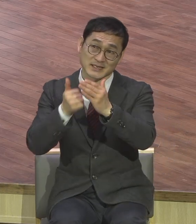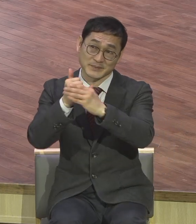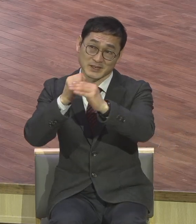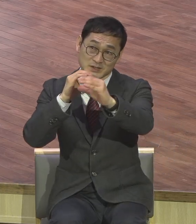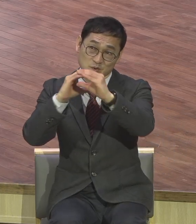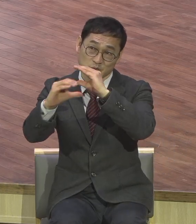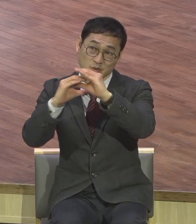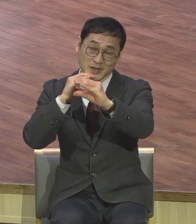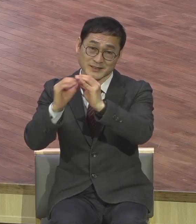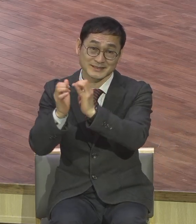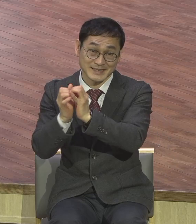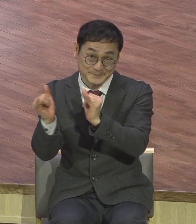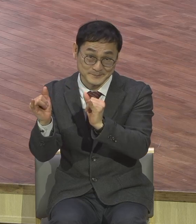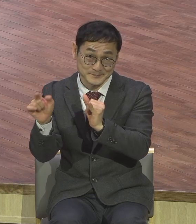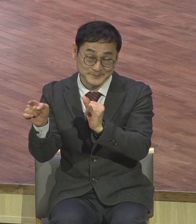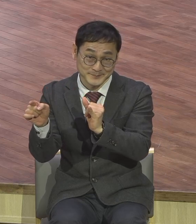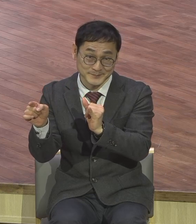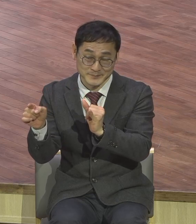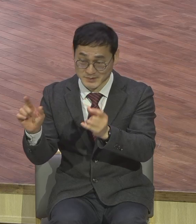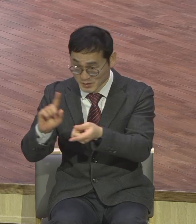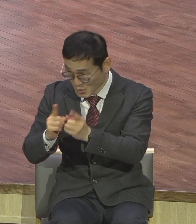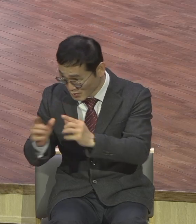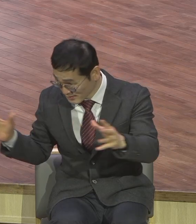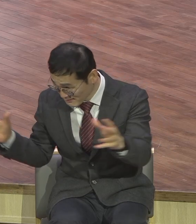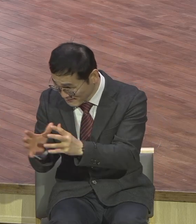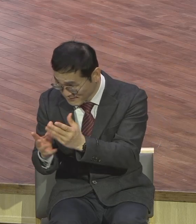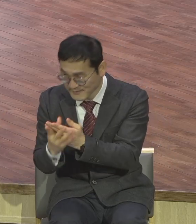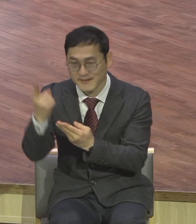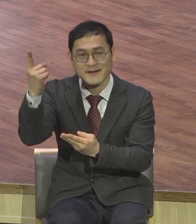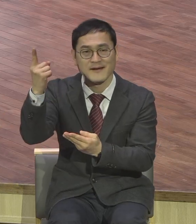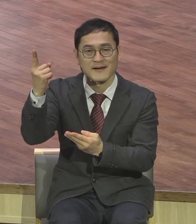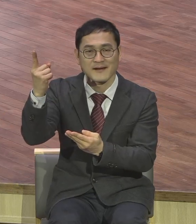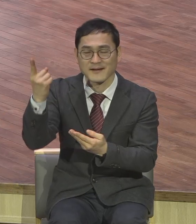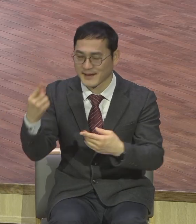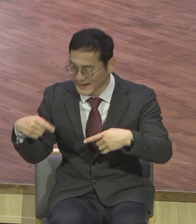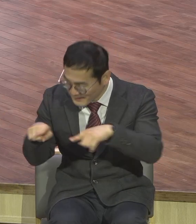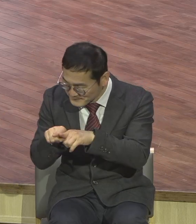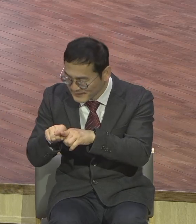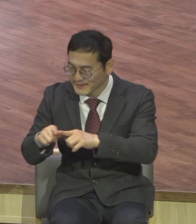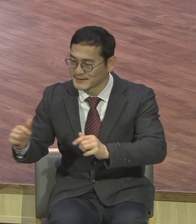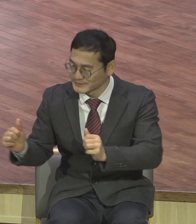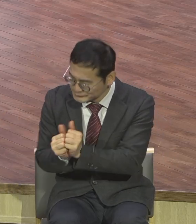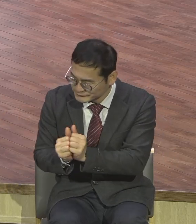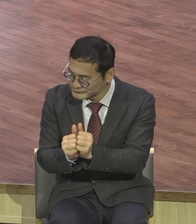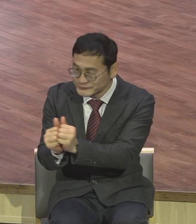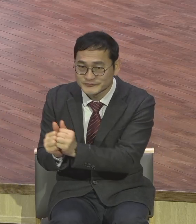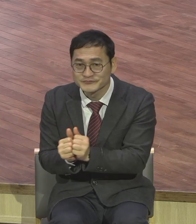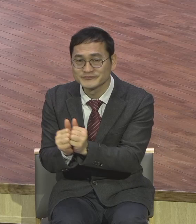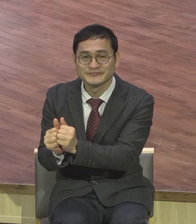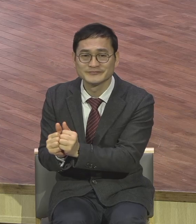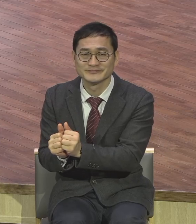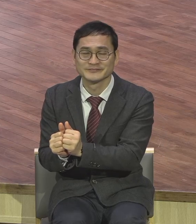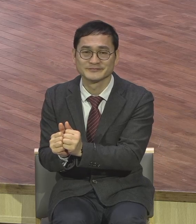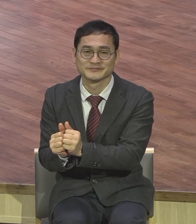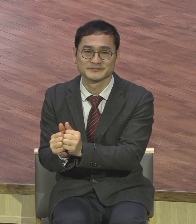원니스 인마누엘 위드 하나님이 나와 함께 하신다 이 축복 이거